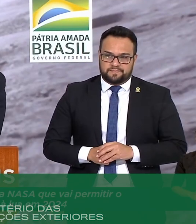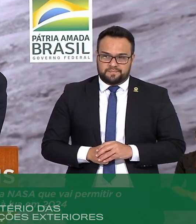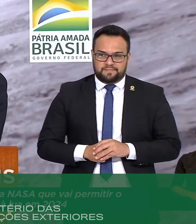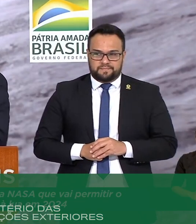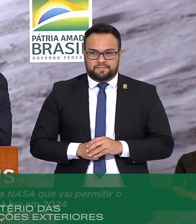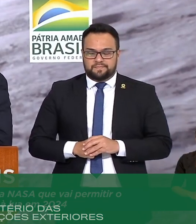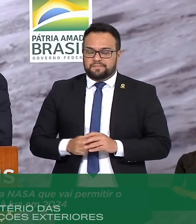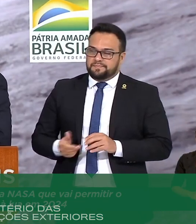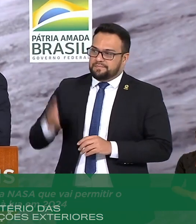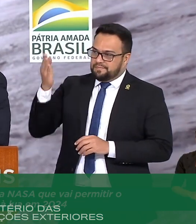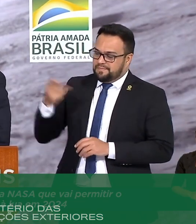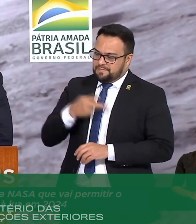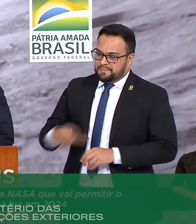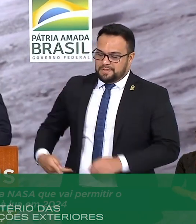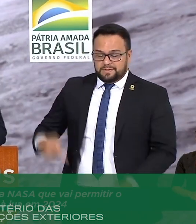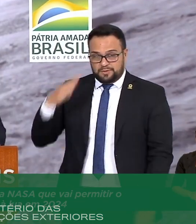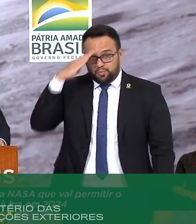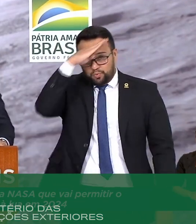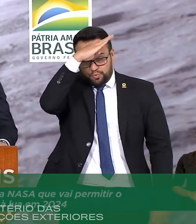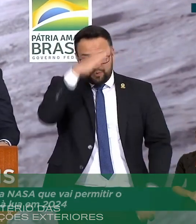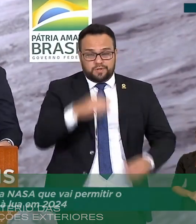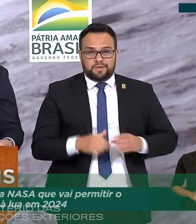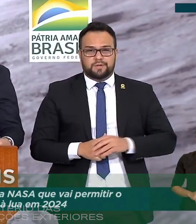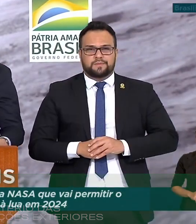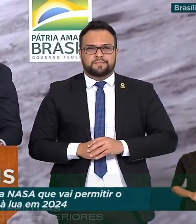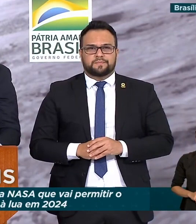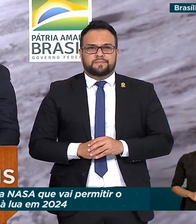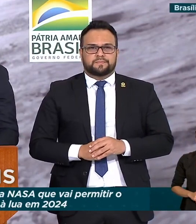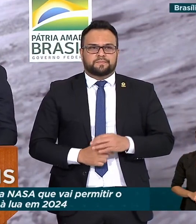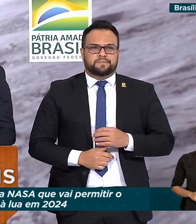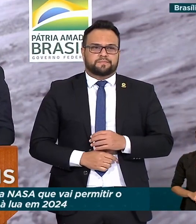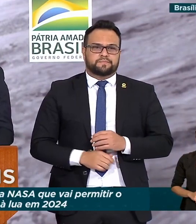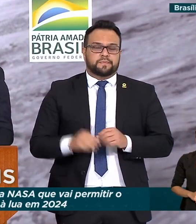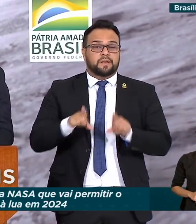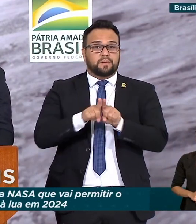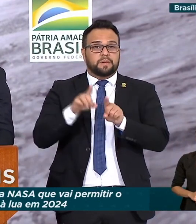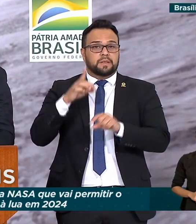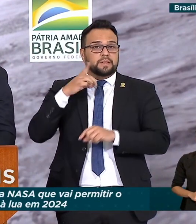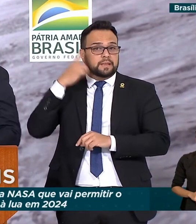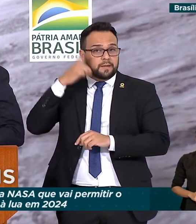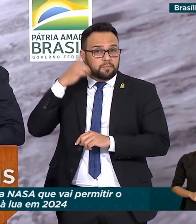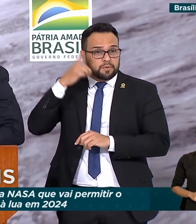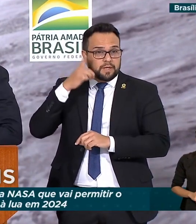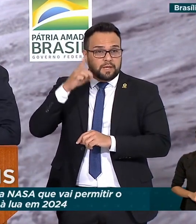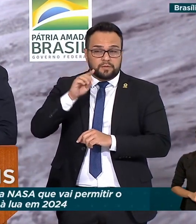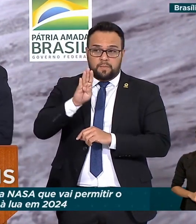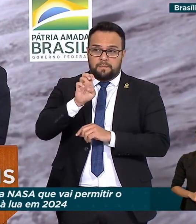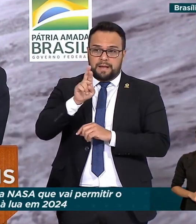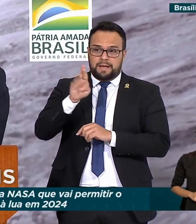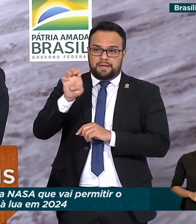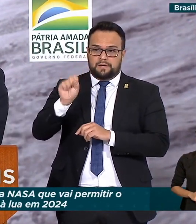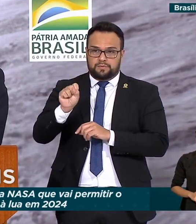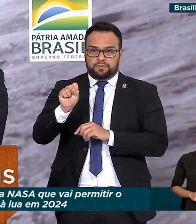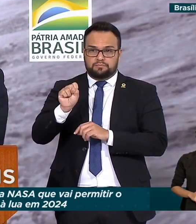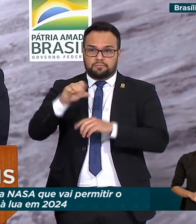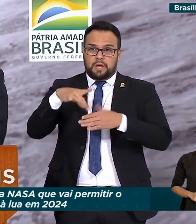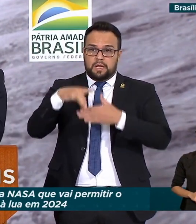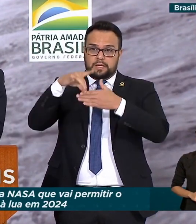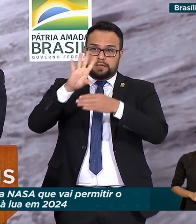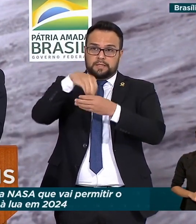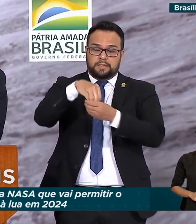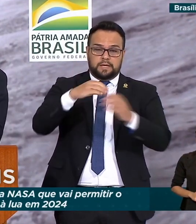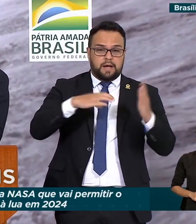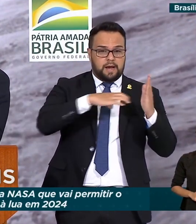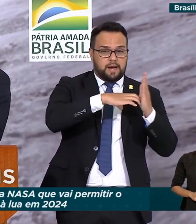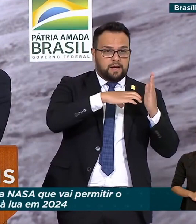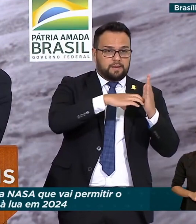Sr. Presidente da República, Jair Bolsonaro, deputado Ricardo Barros, líder do governo na Câmara, em cuja pessoa